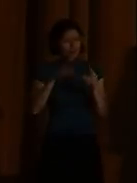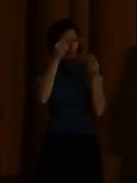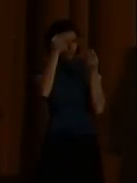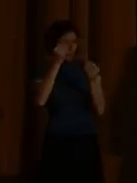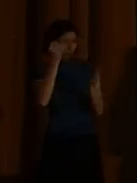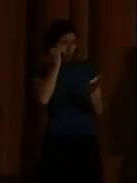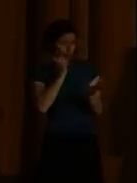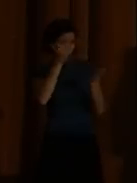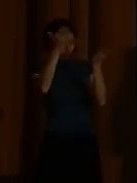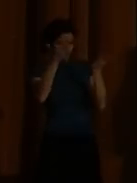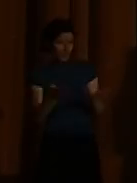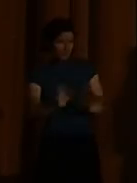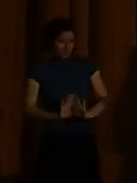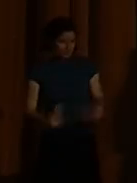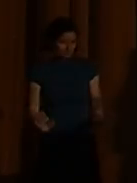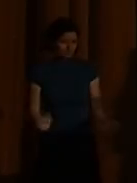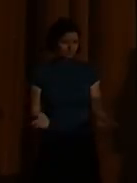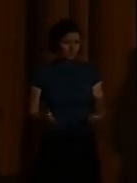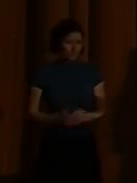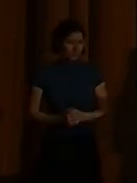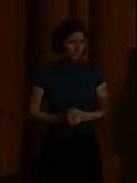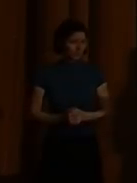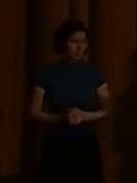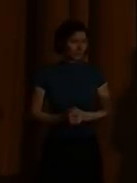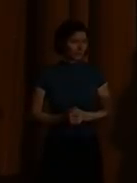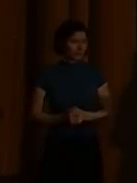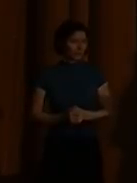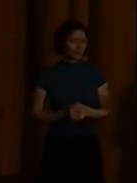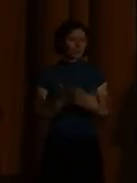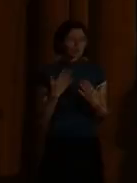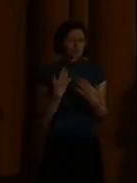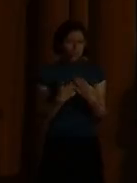weil er Mensch ist und nicht, weil er eine Brille trägt oder nicht.